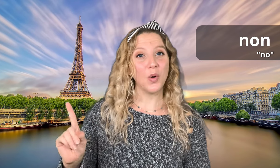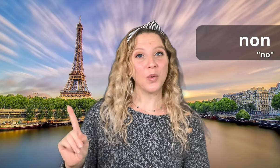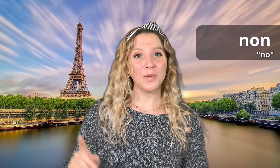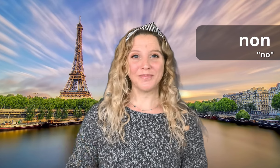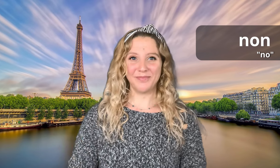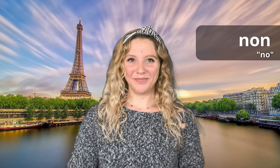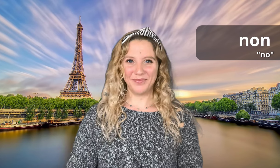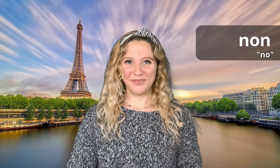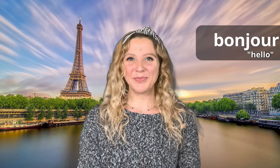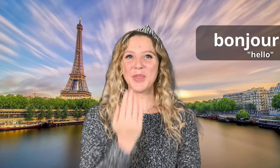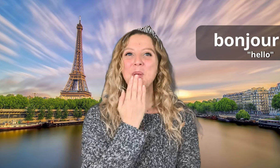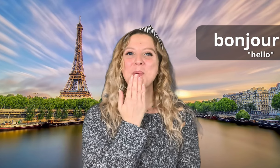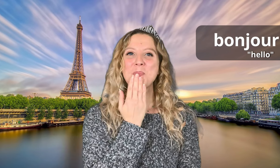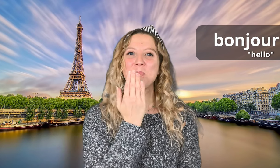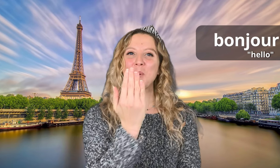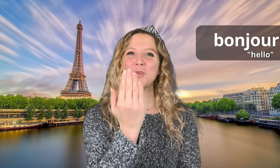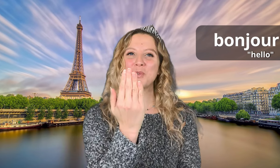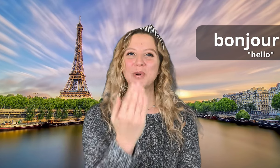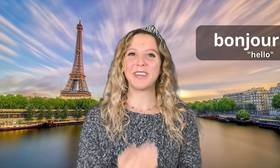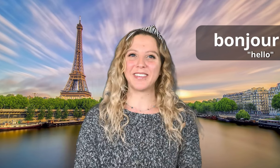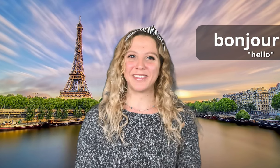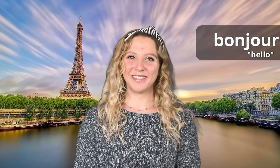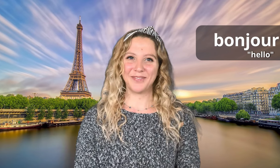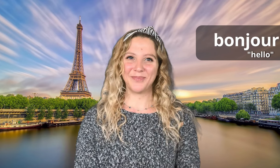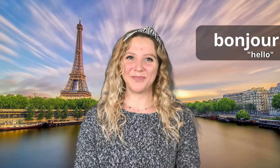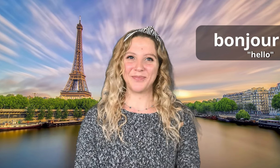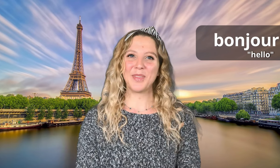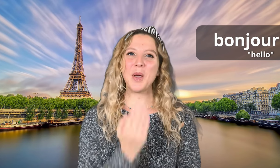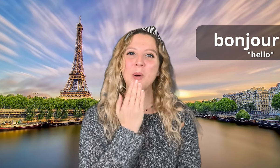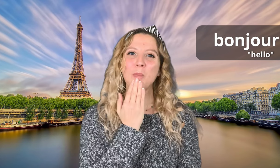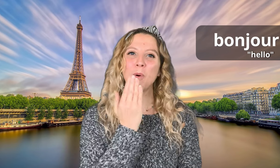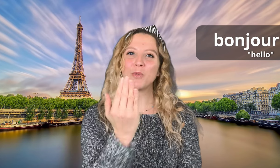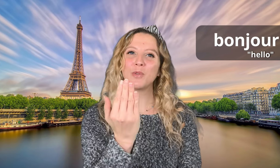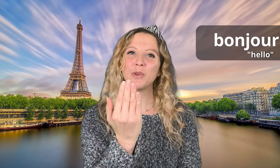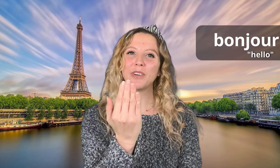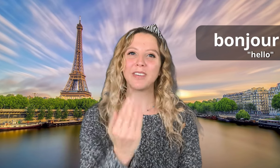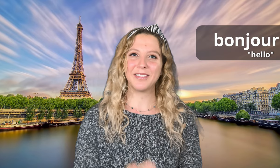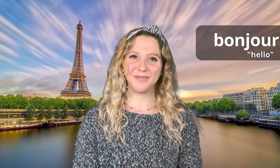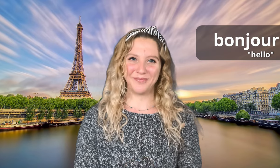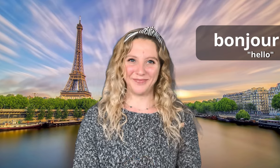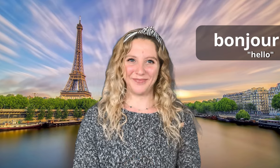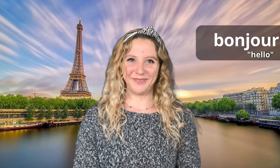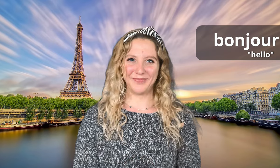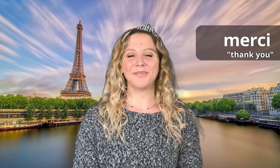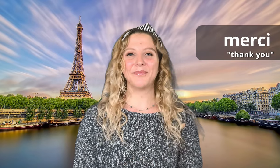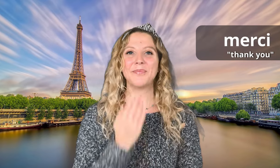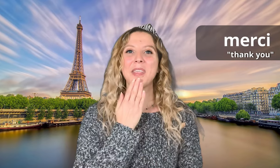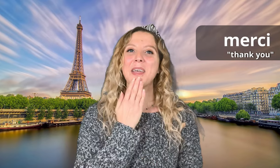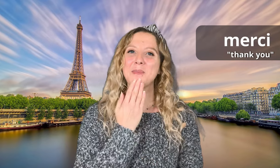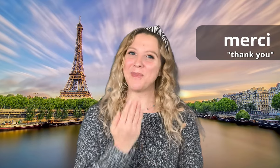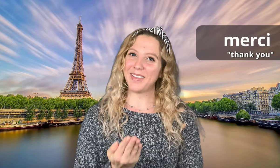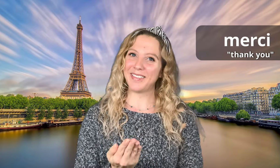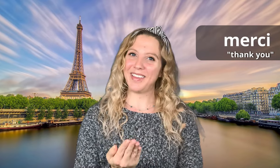Bonjour Bonjour Bonjour Merci